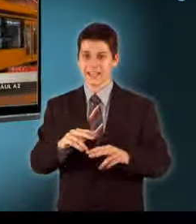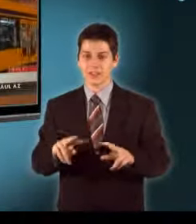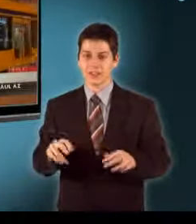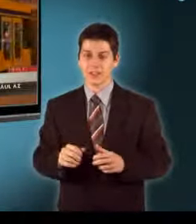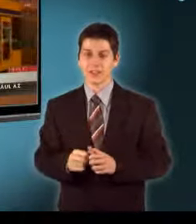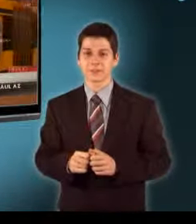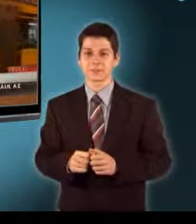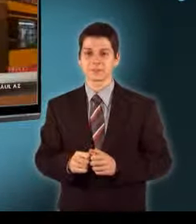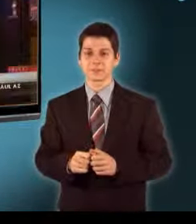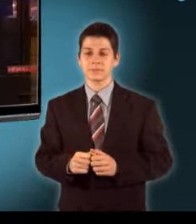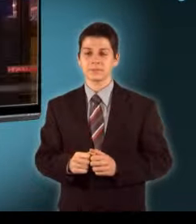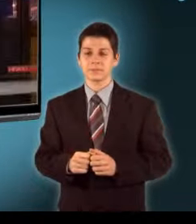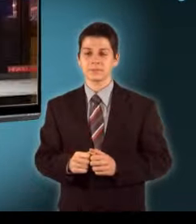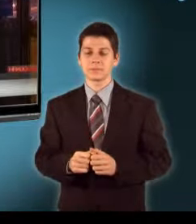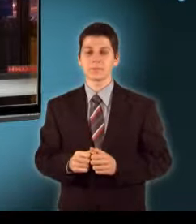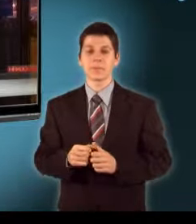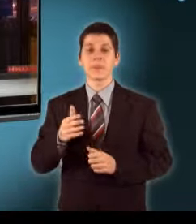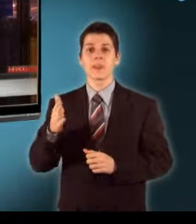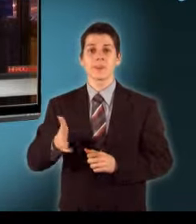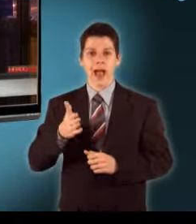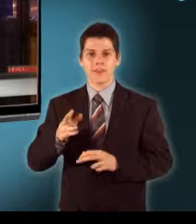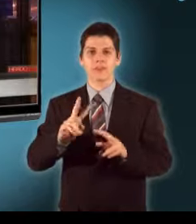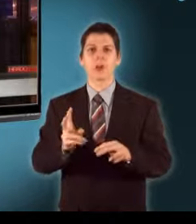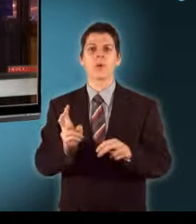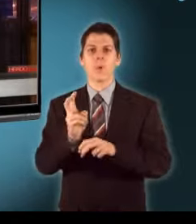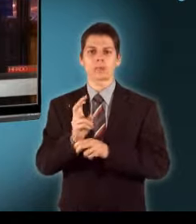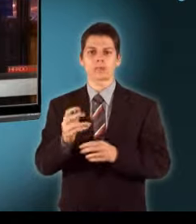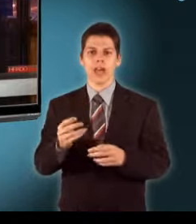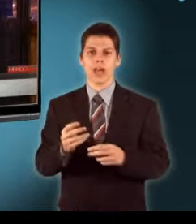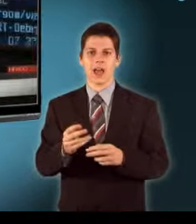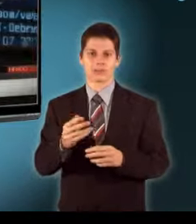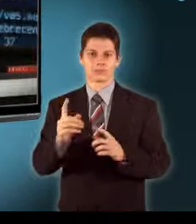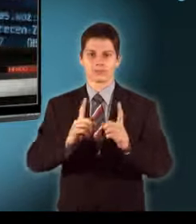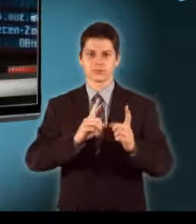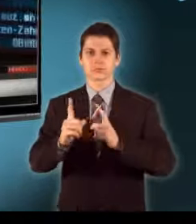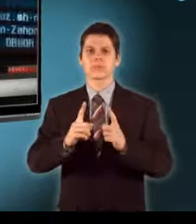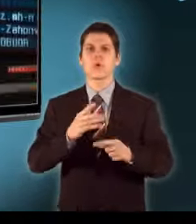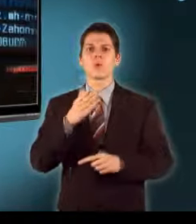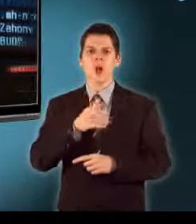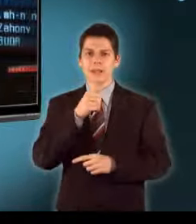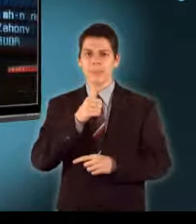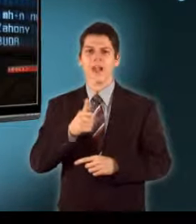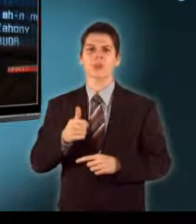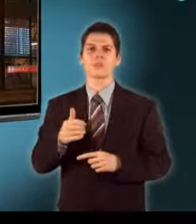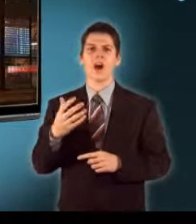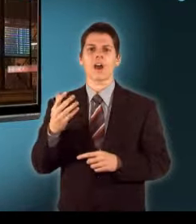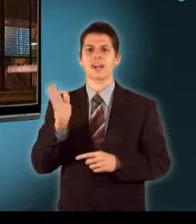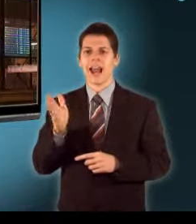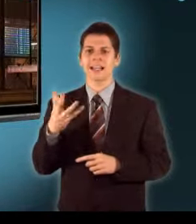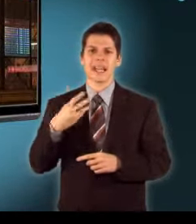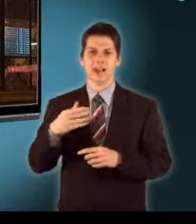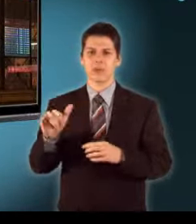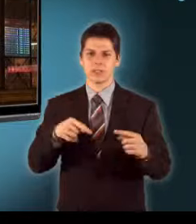a teljes vonalon A MÁV mentesítőjáratokat indított a nyugati pályaudvar és Ógura Valamint a keleti és a